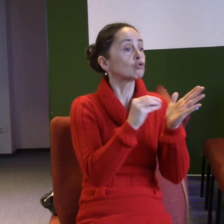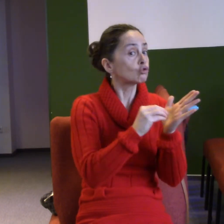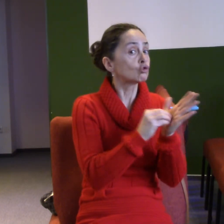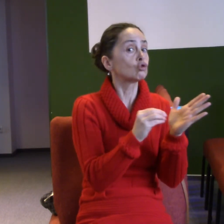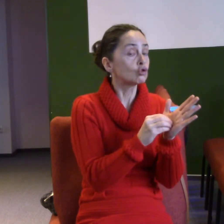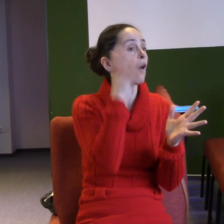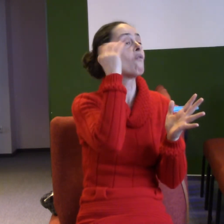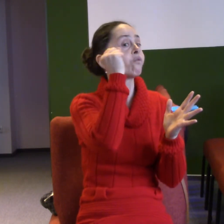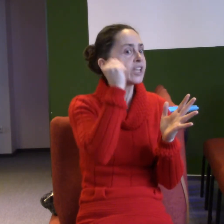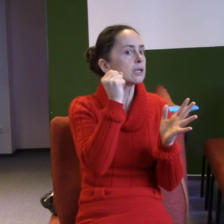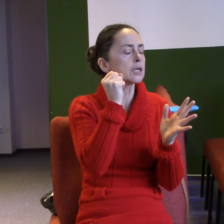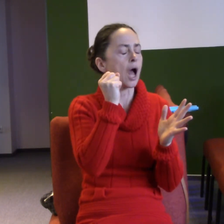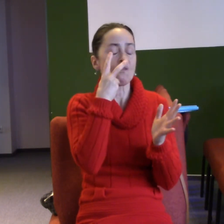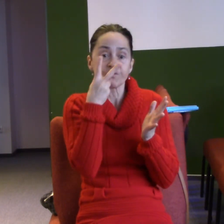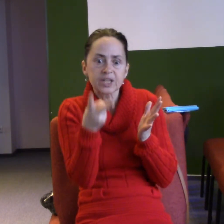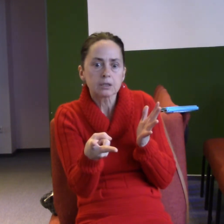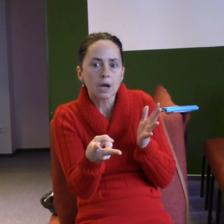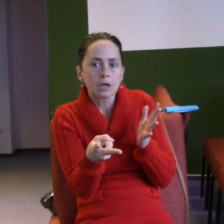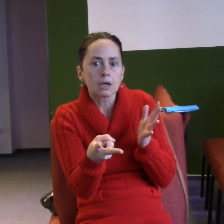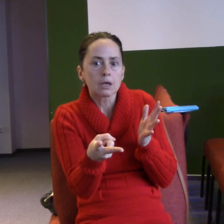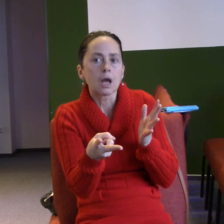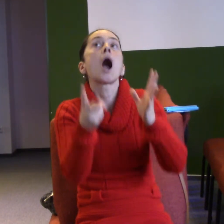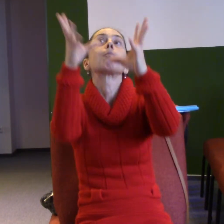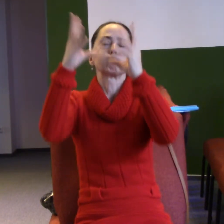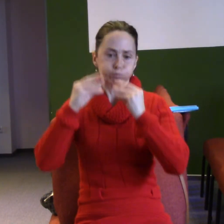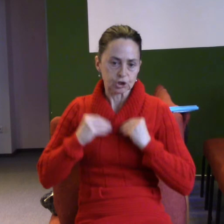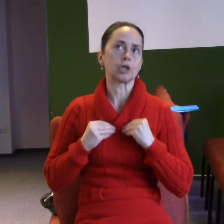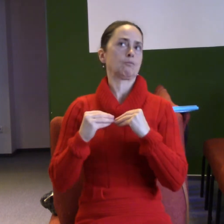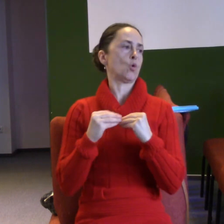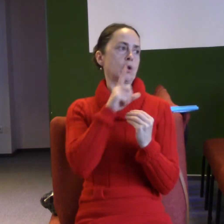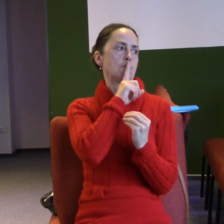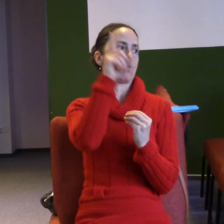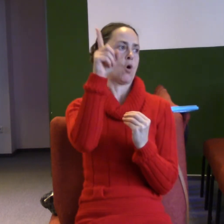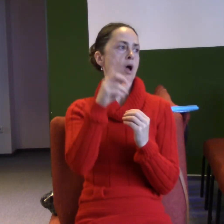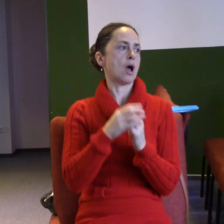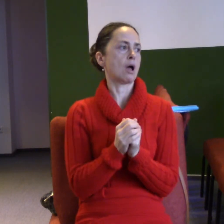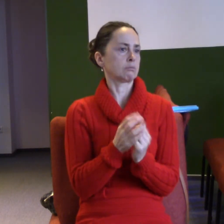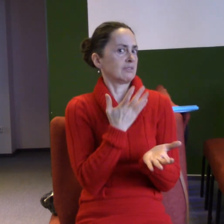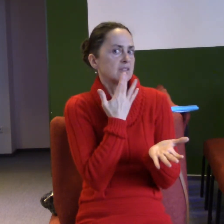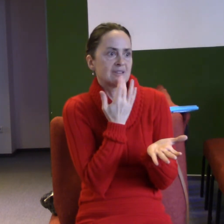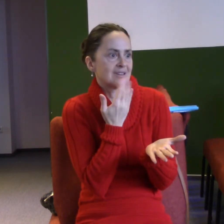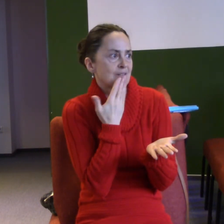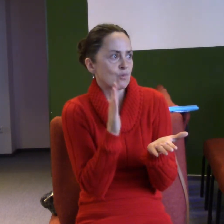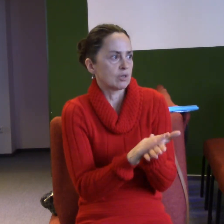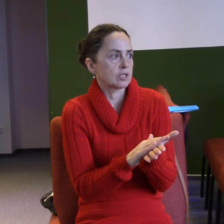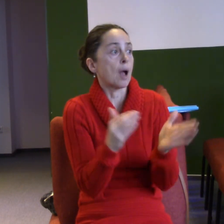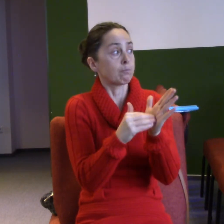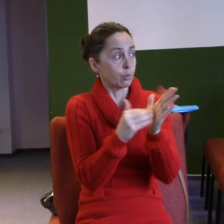Co to je, ta radost? Jak se to vlastně děje? Potřebuje o tom mluvit, protože častokrát se